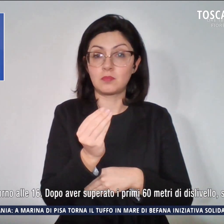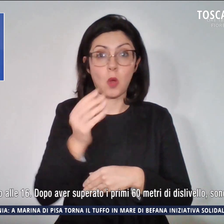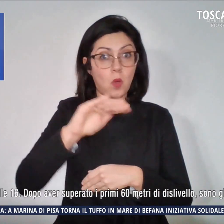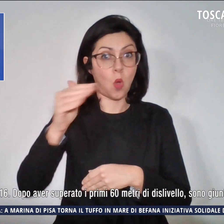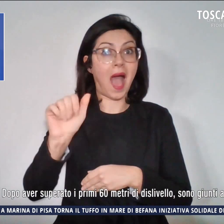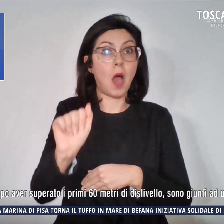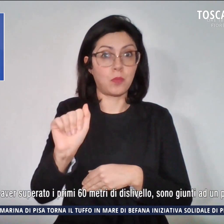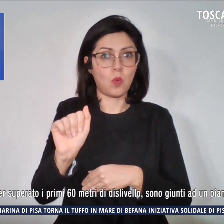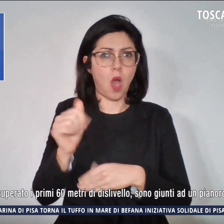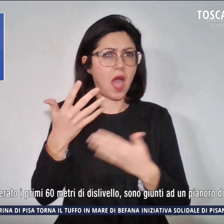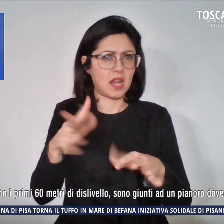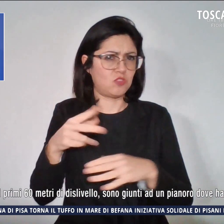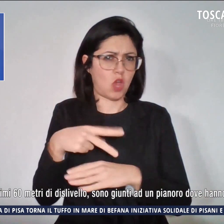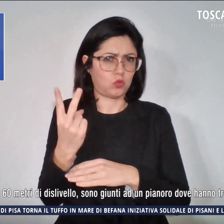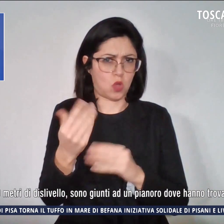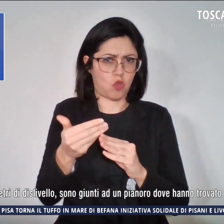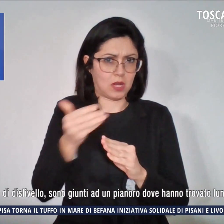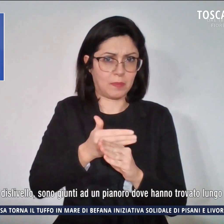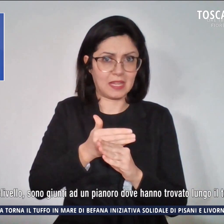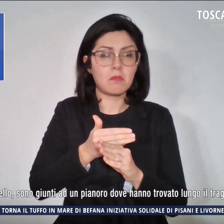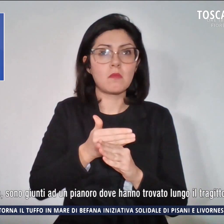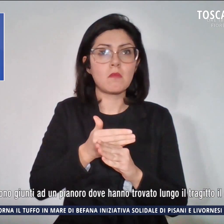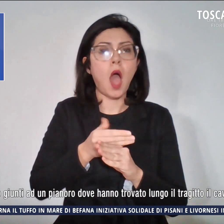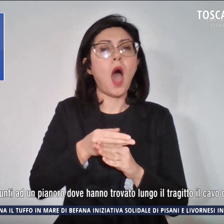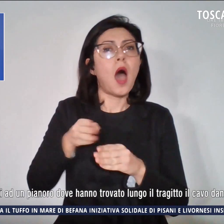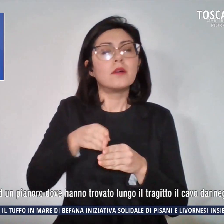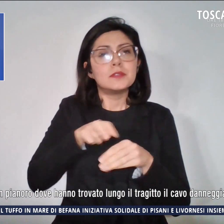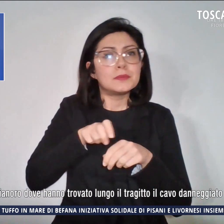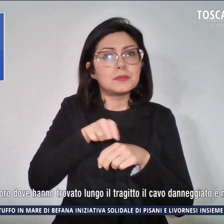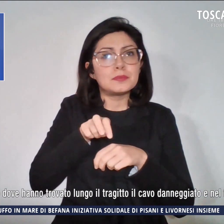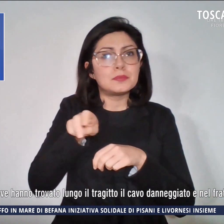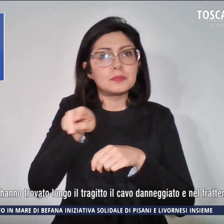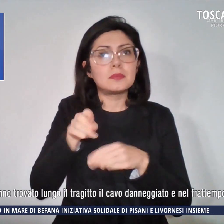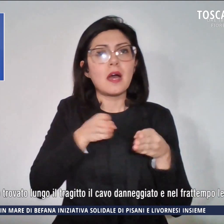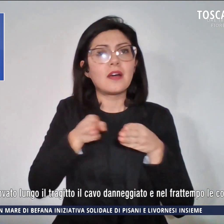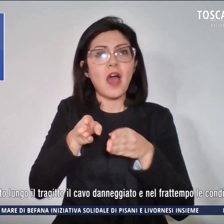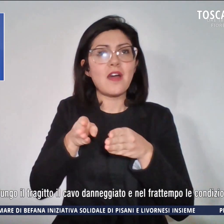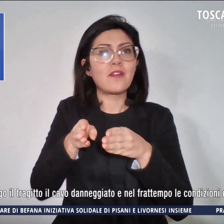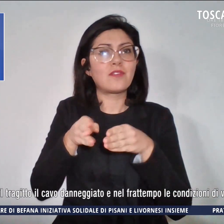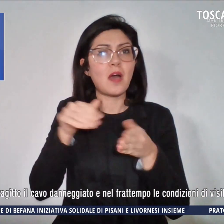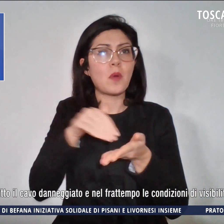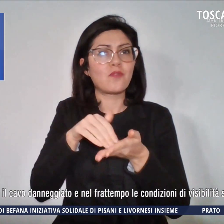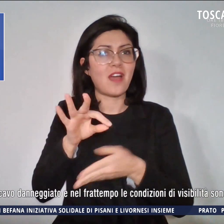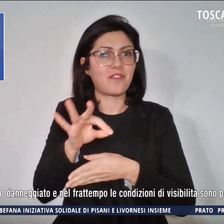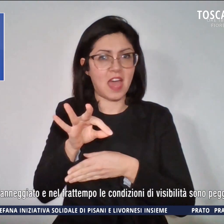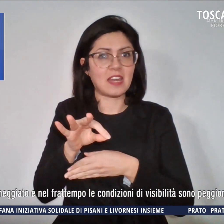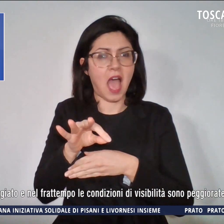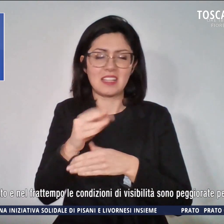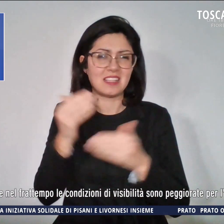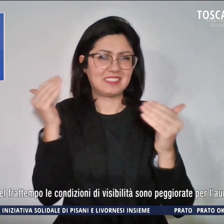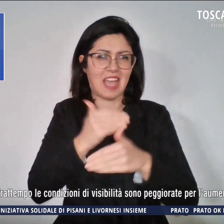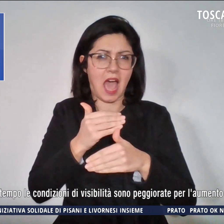da un paio di giorni, hanno intrapreso la risalita della via ferrata molto tardi, intorno alle 16.